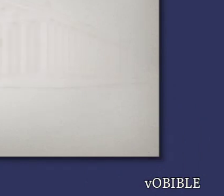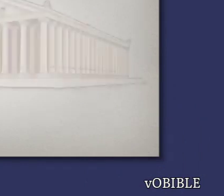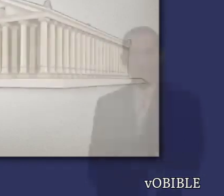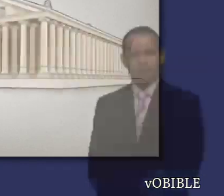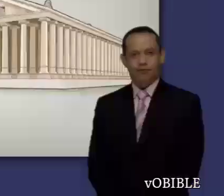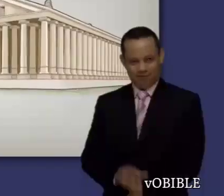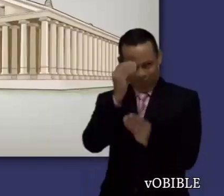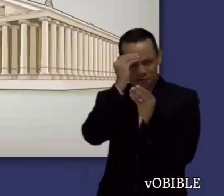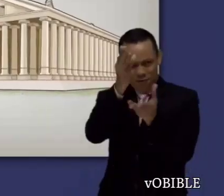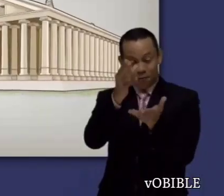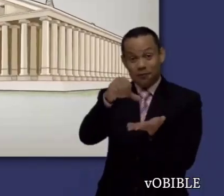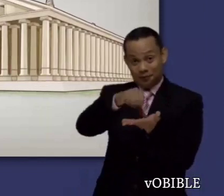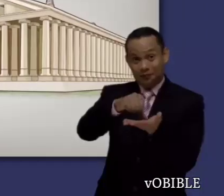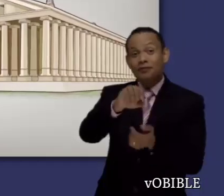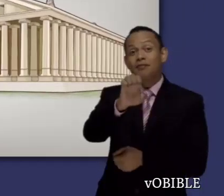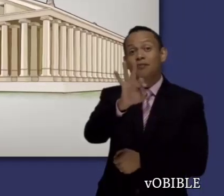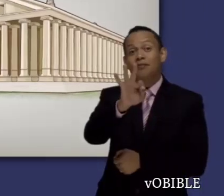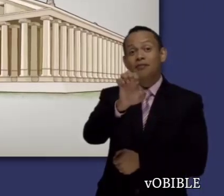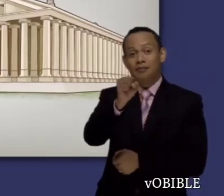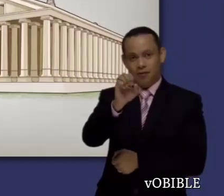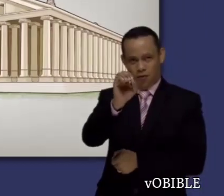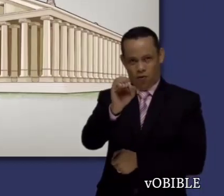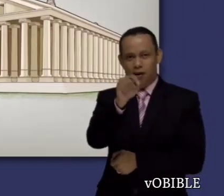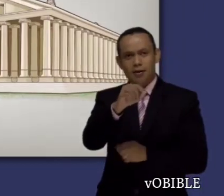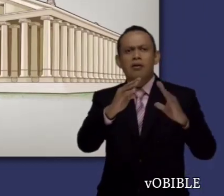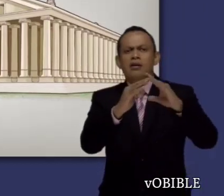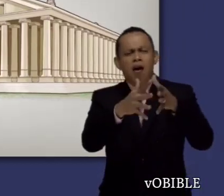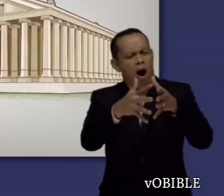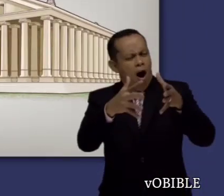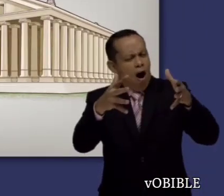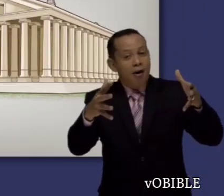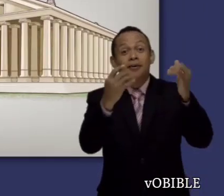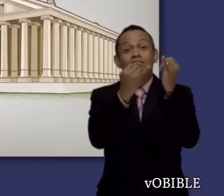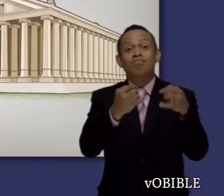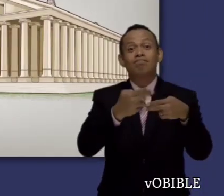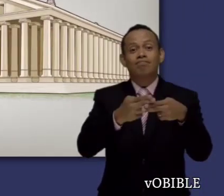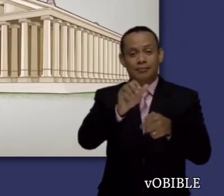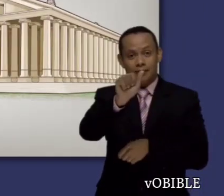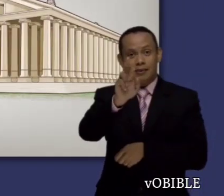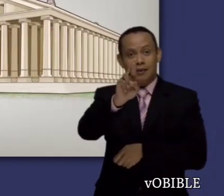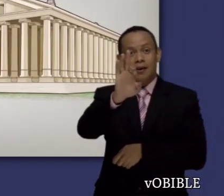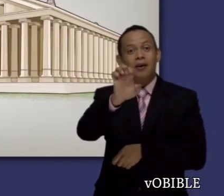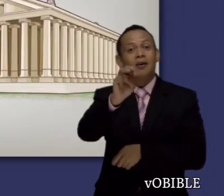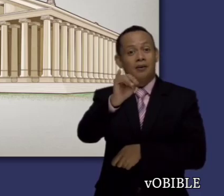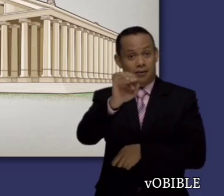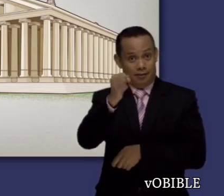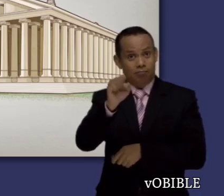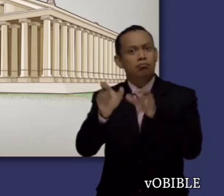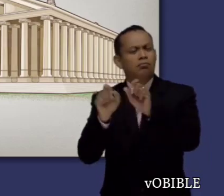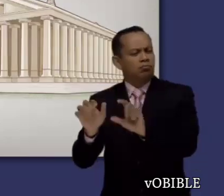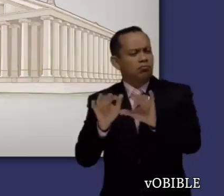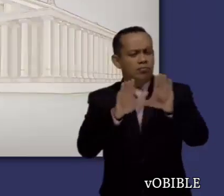¿Lo sabía? La ciudad de Éfeso era famosa por el imponente templo dedicado a la diosa Artemis.